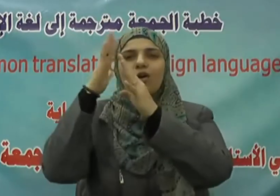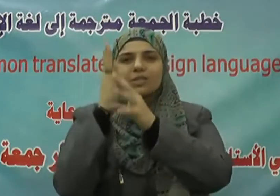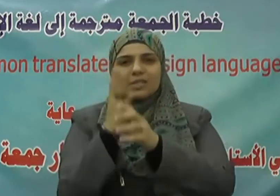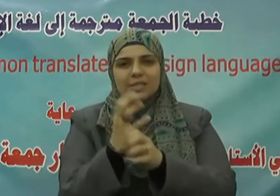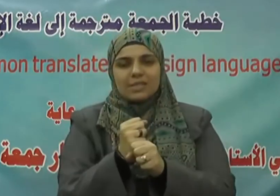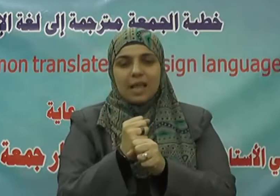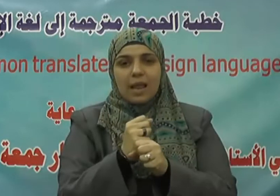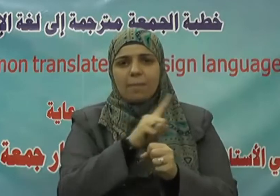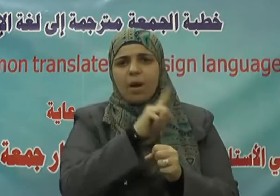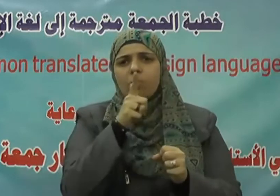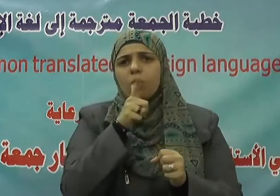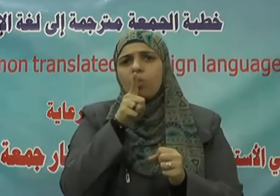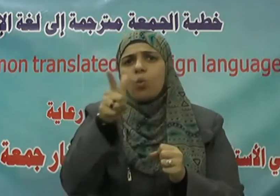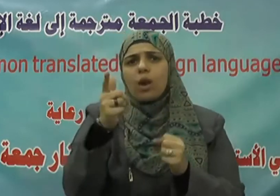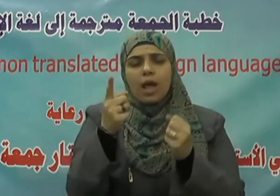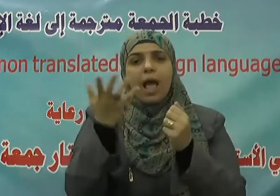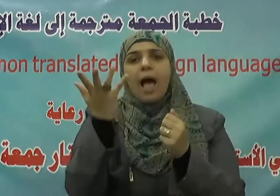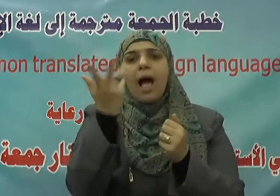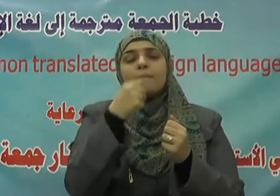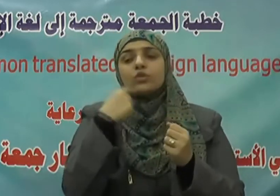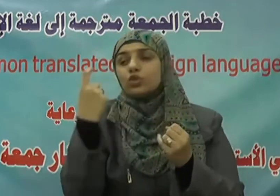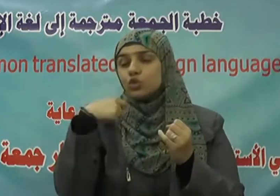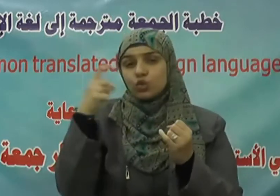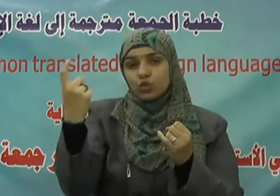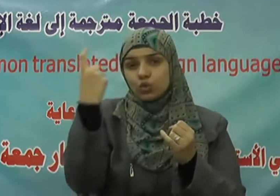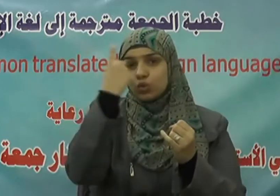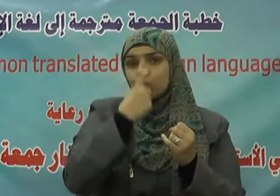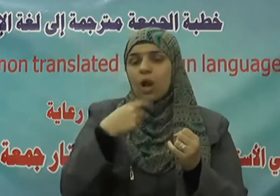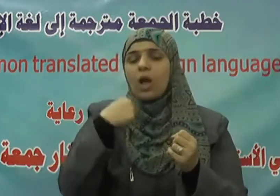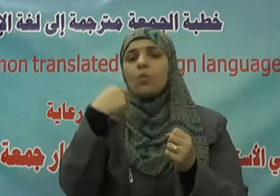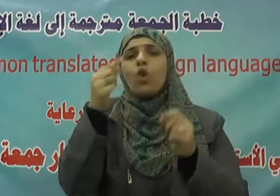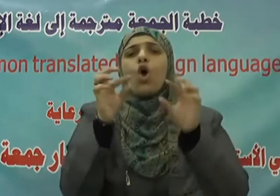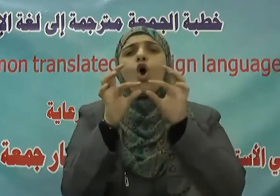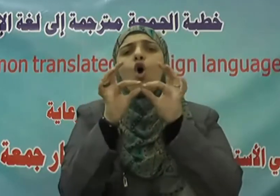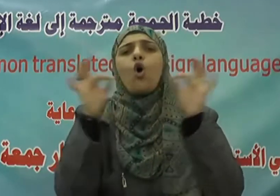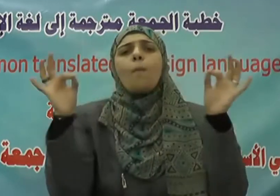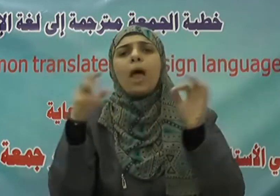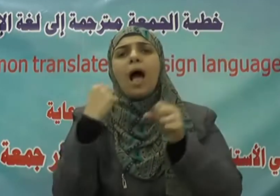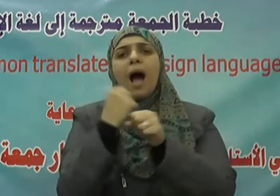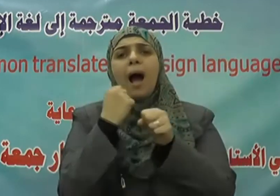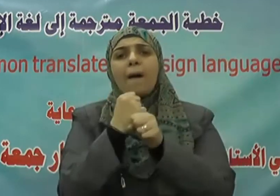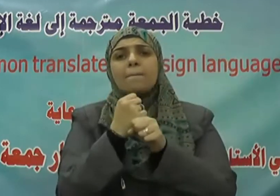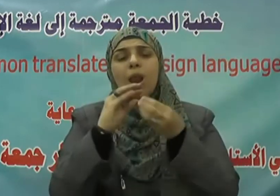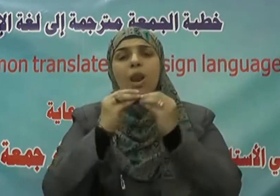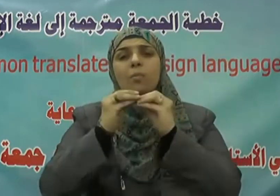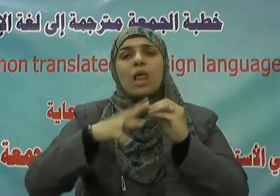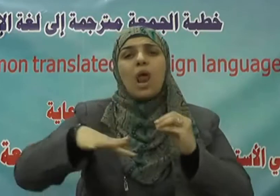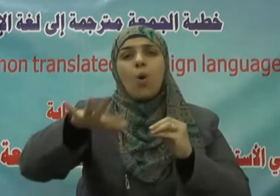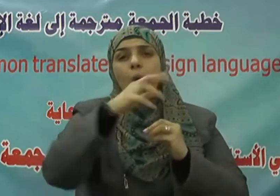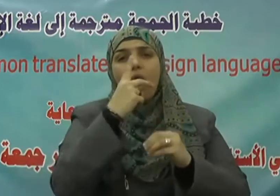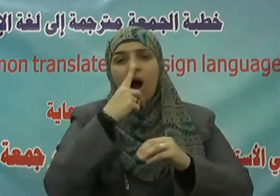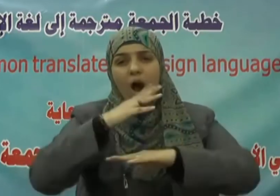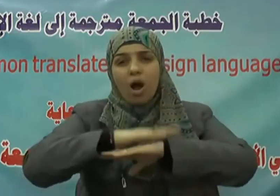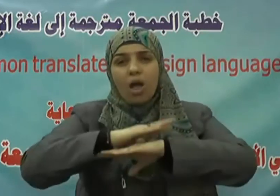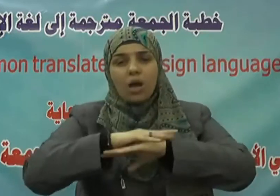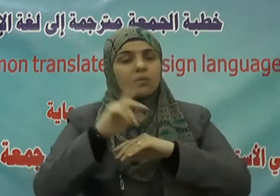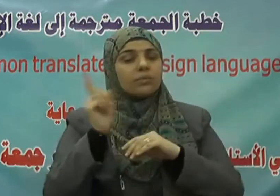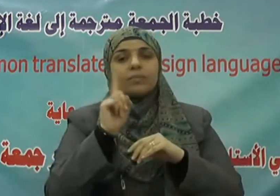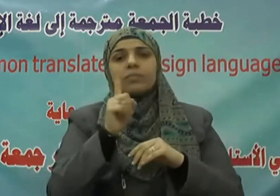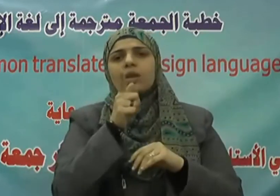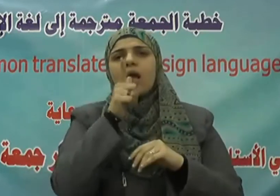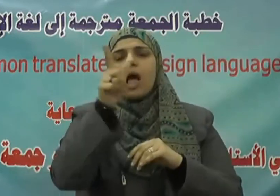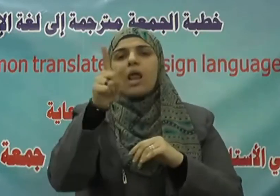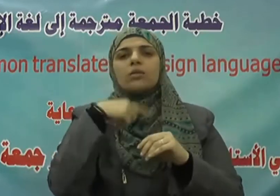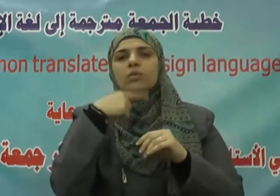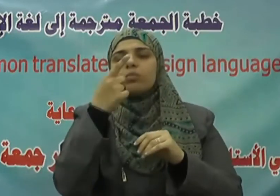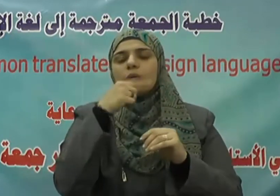تعدد على سائلها جملة من الأخلاق المتنوعة وإنما أحالته إلى